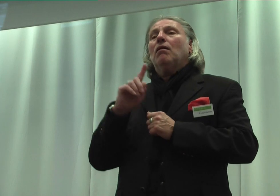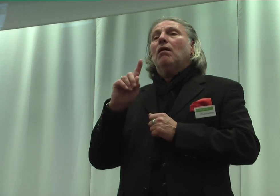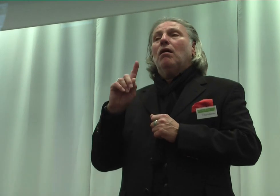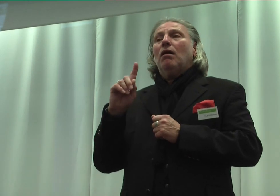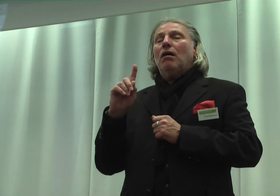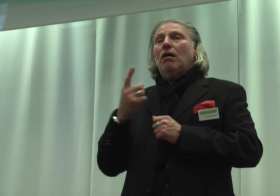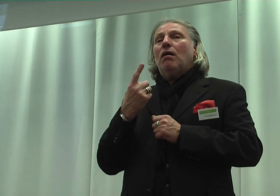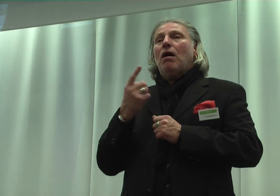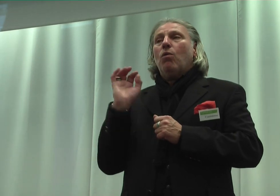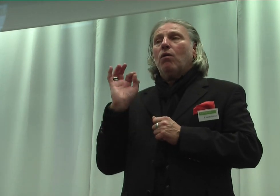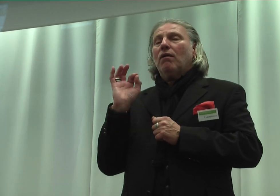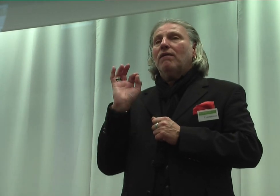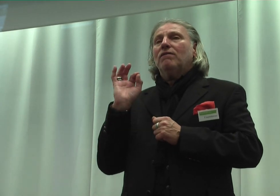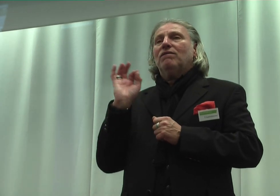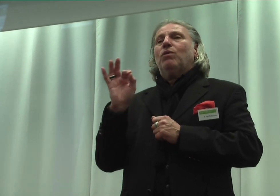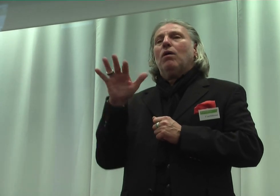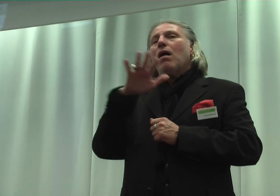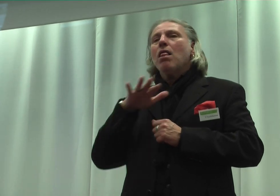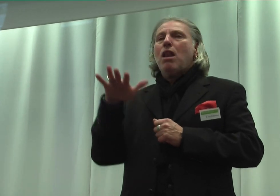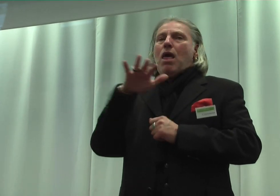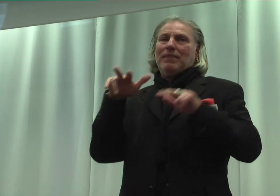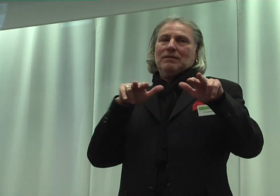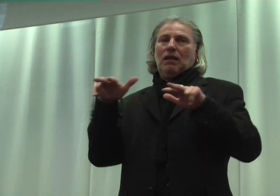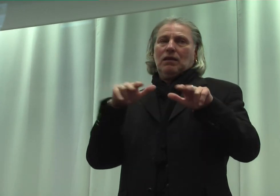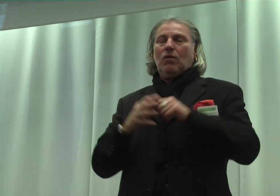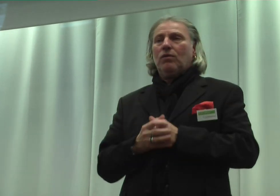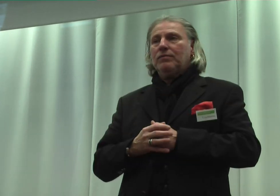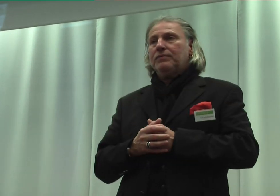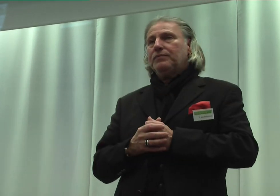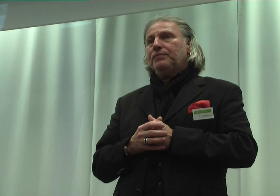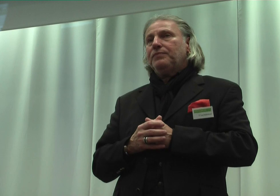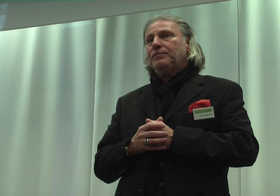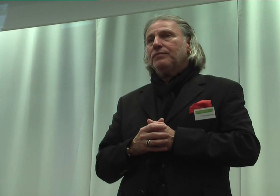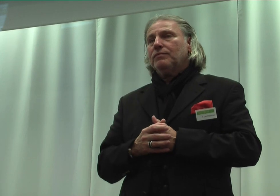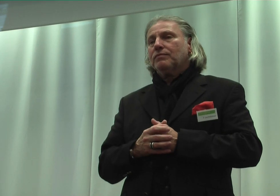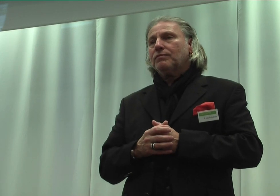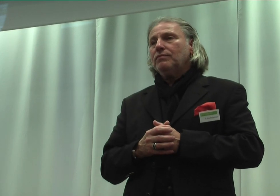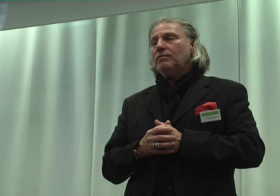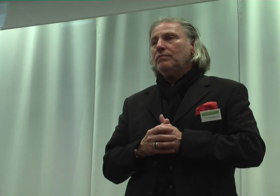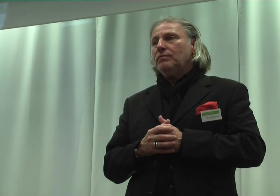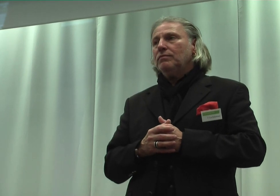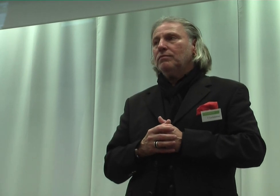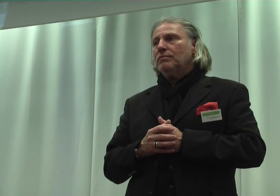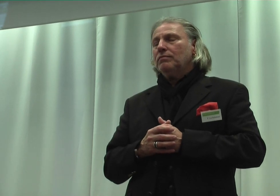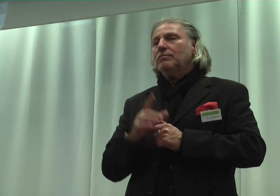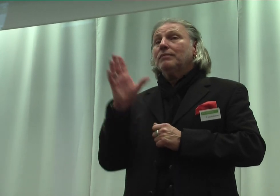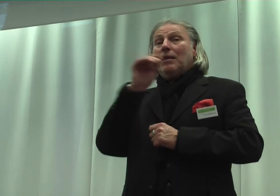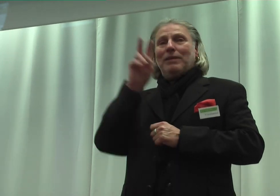für die Landesregierung und dafür in einem Ausrufshalt gesehen,